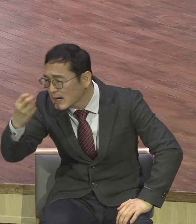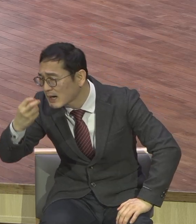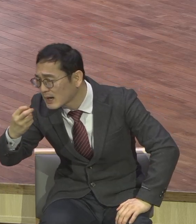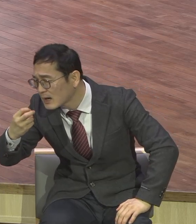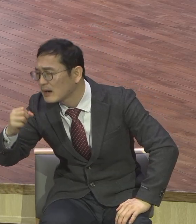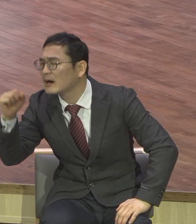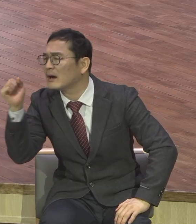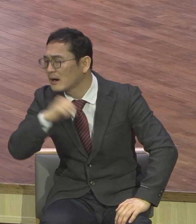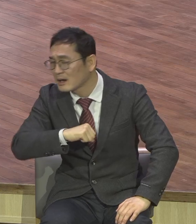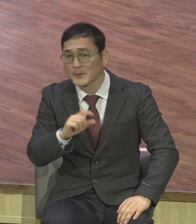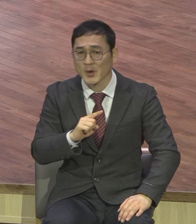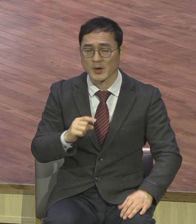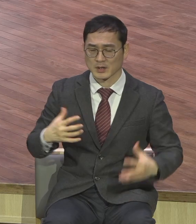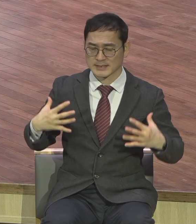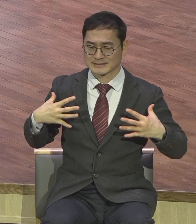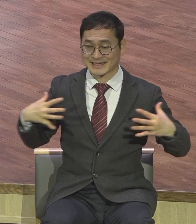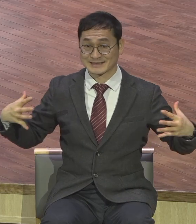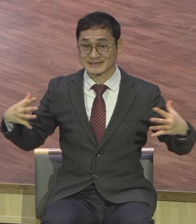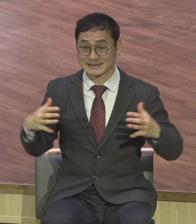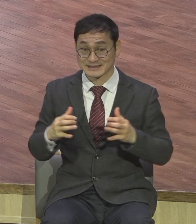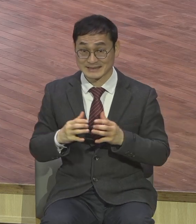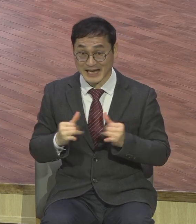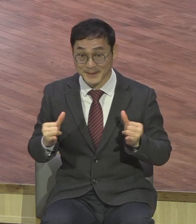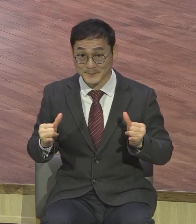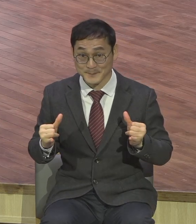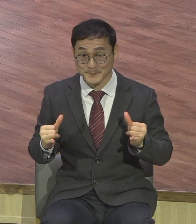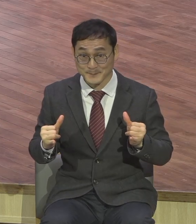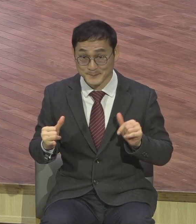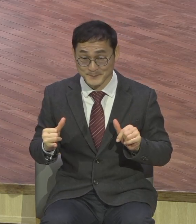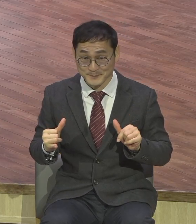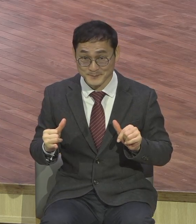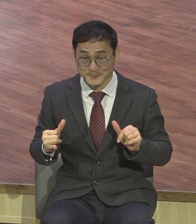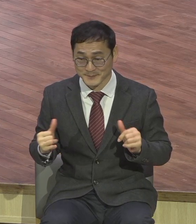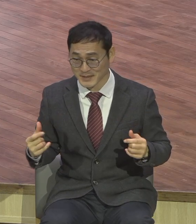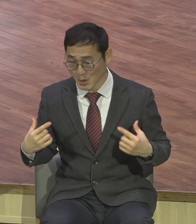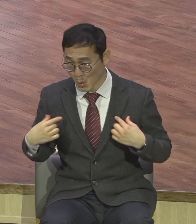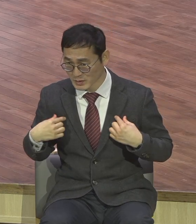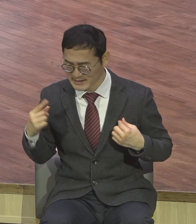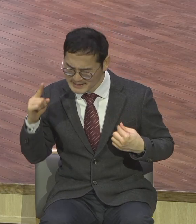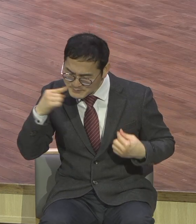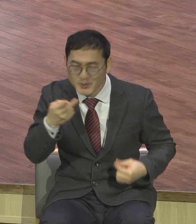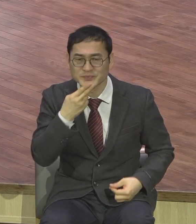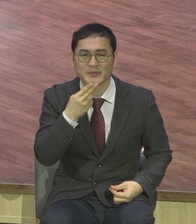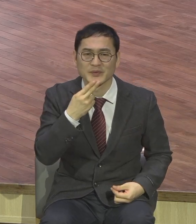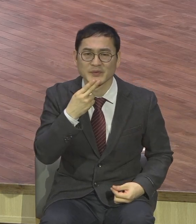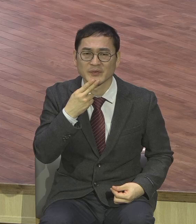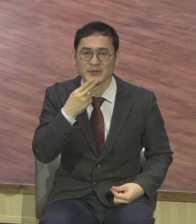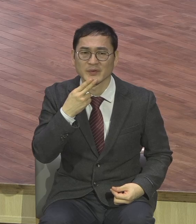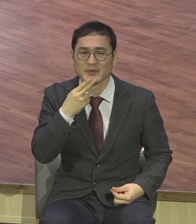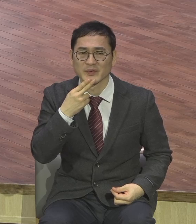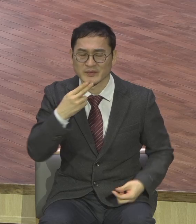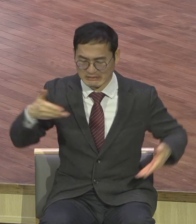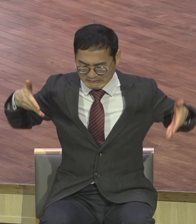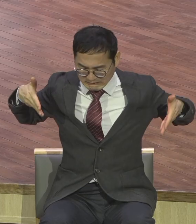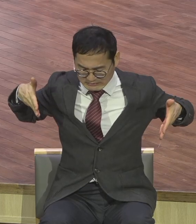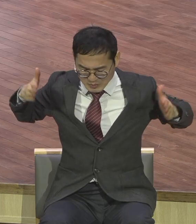살찐 사람이 입을 예쁜 옷이 없다는 겁니다 예쁜 옷이 없다 그리고 또 한 가지